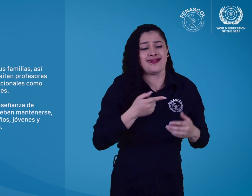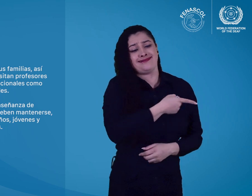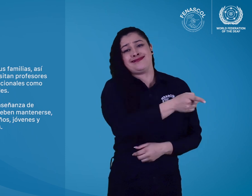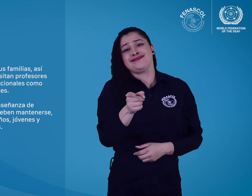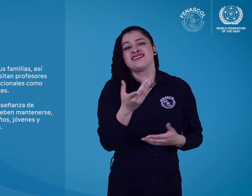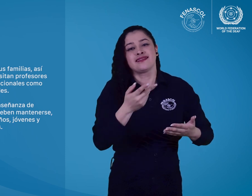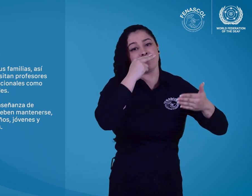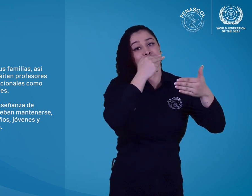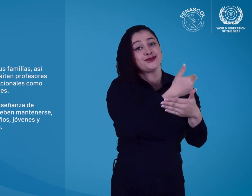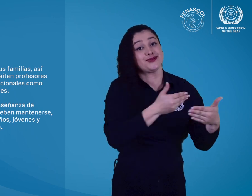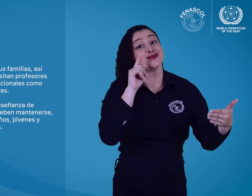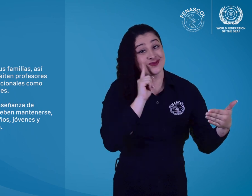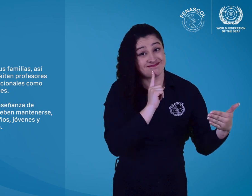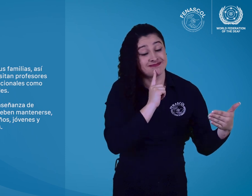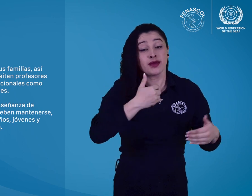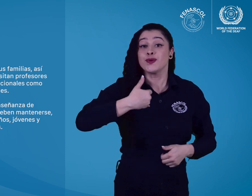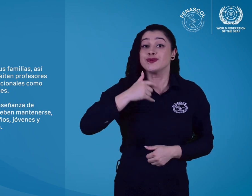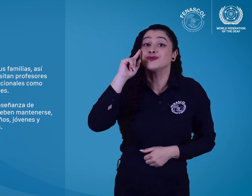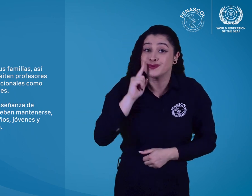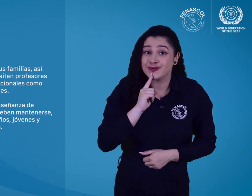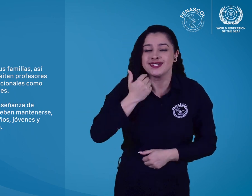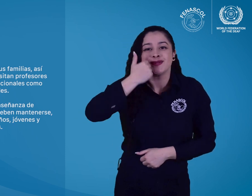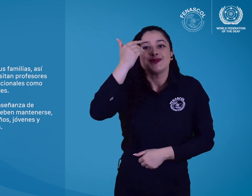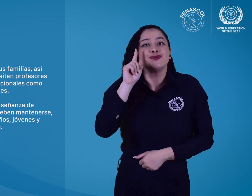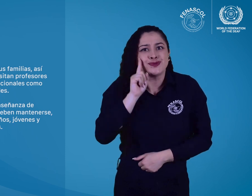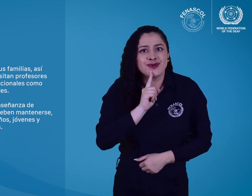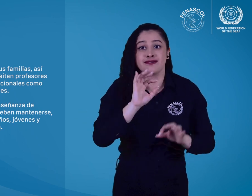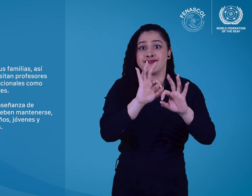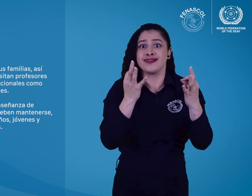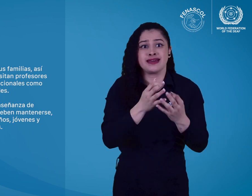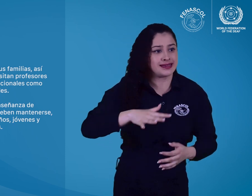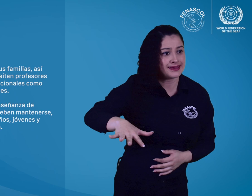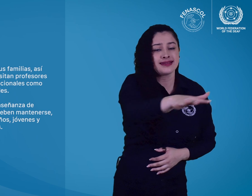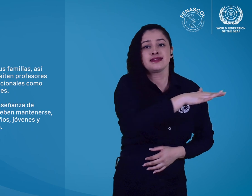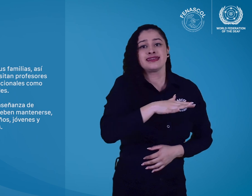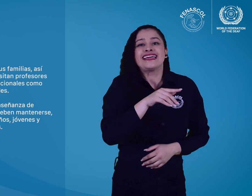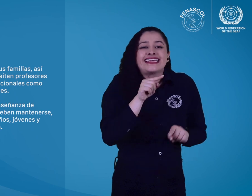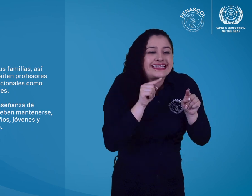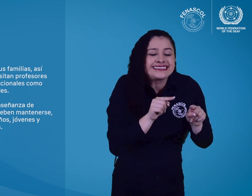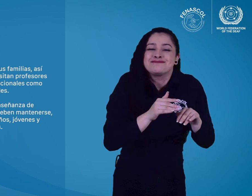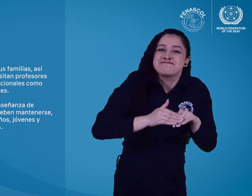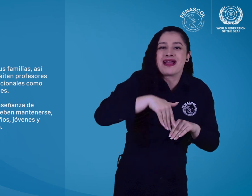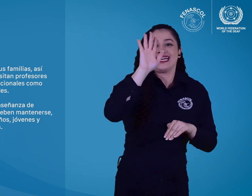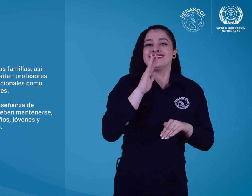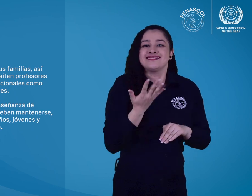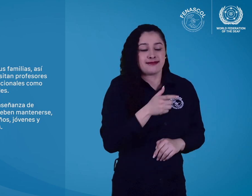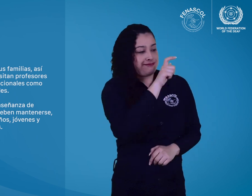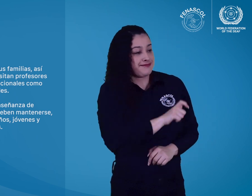Los niños y jóvenes sordos y sus familias, así como los adultos sordos,